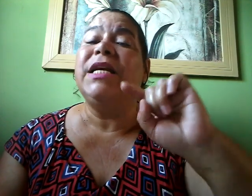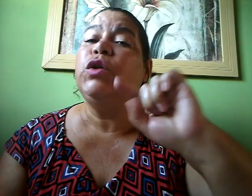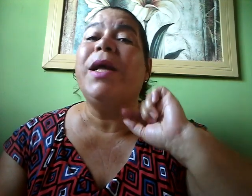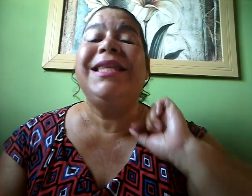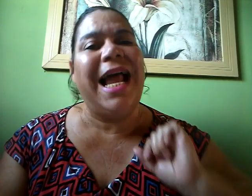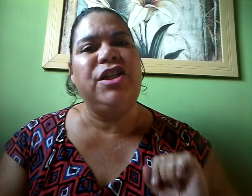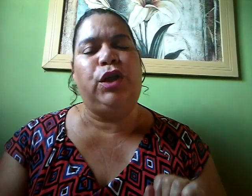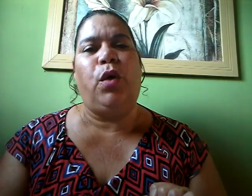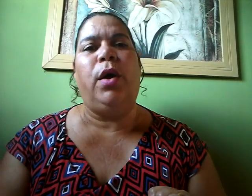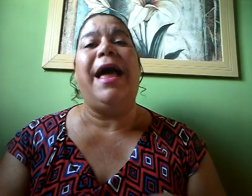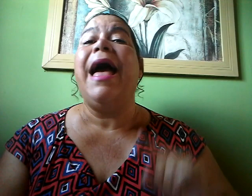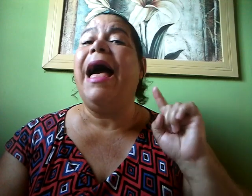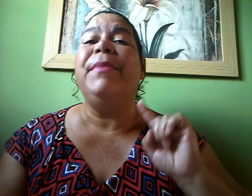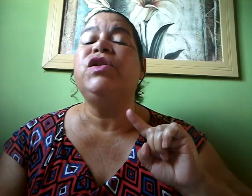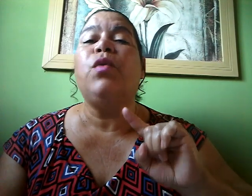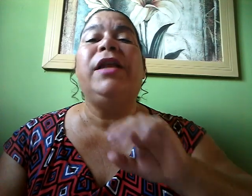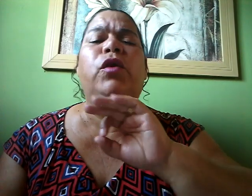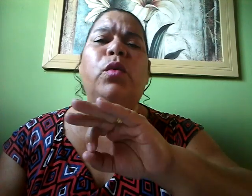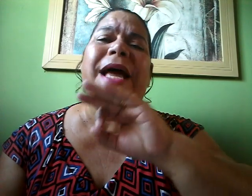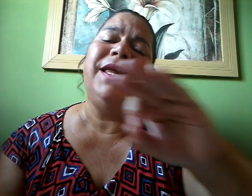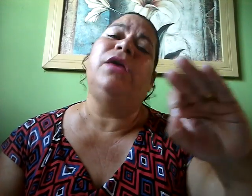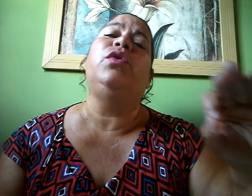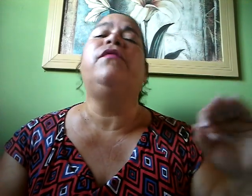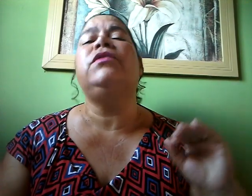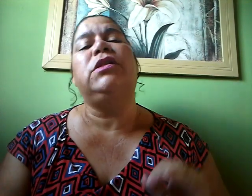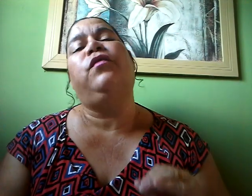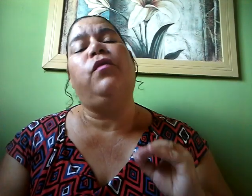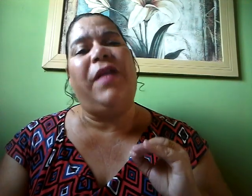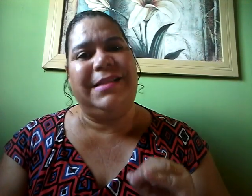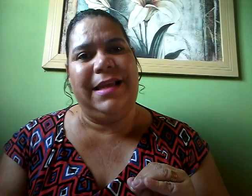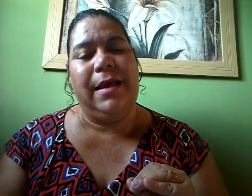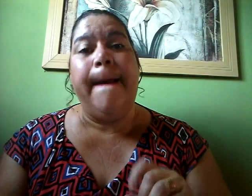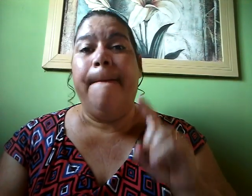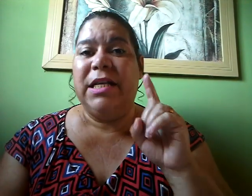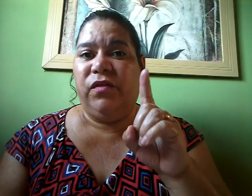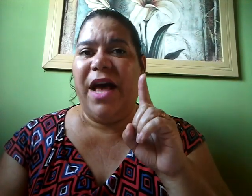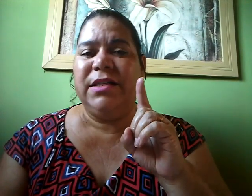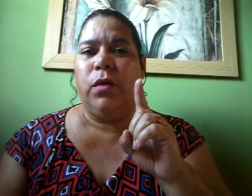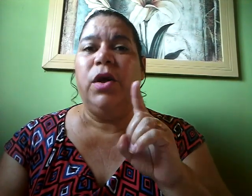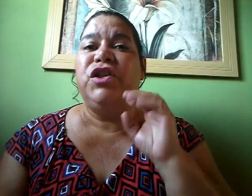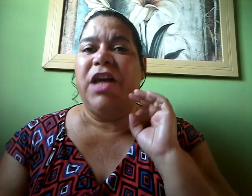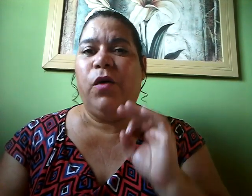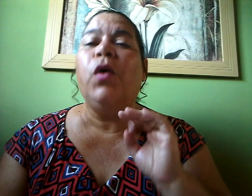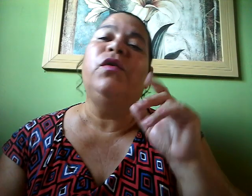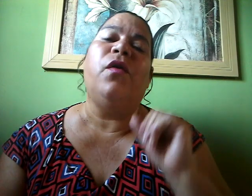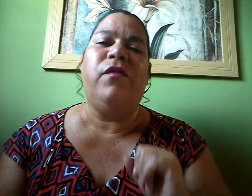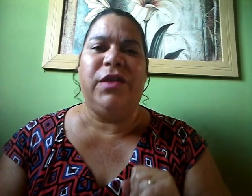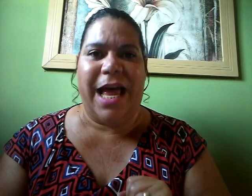na sua trajetória Abençoar em tudo aquilo Que vocês foram fazer Mas façam De acordo com a vontade